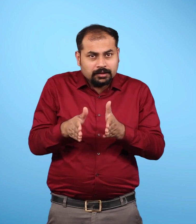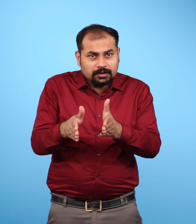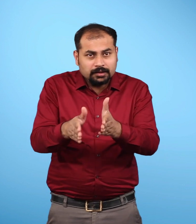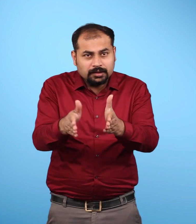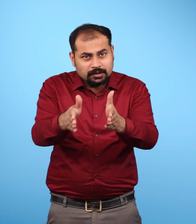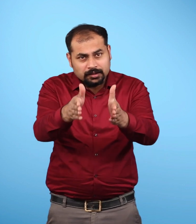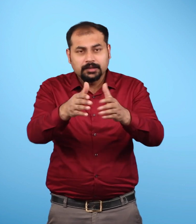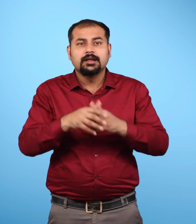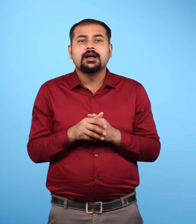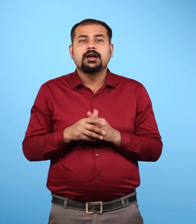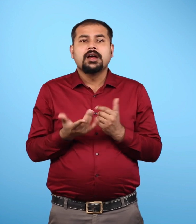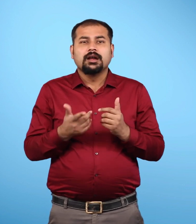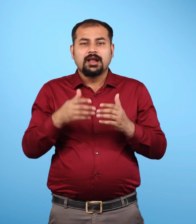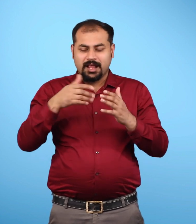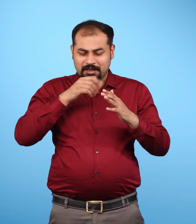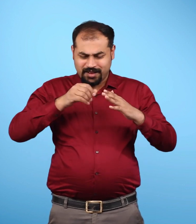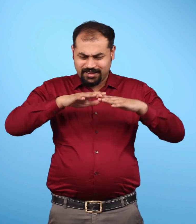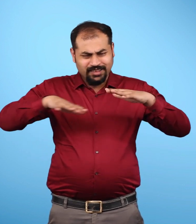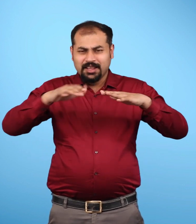तथा भूमिगत जल के रूप में पाया जाता है